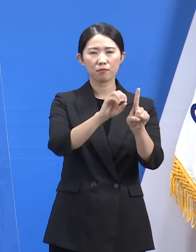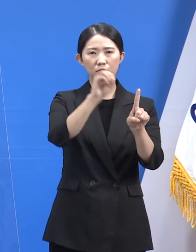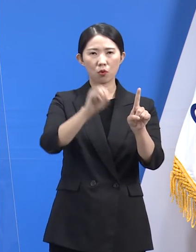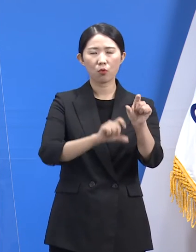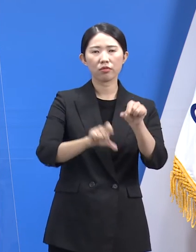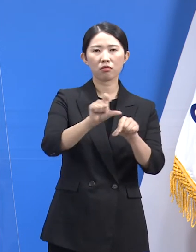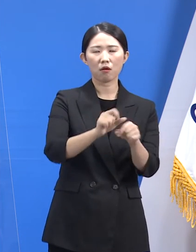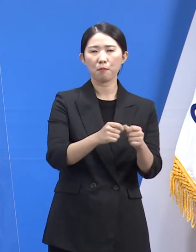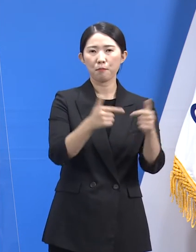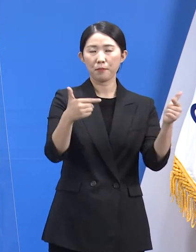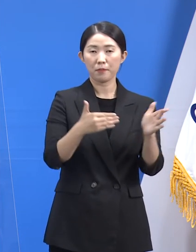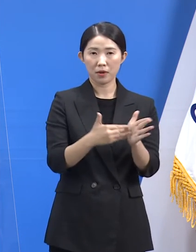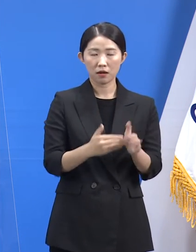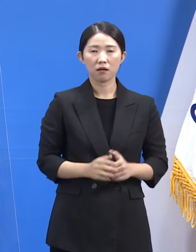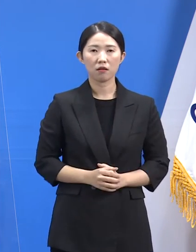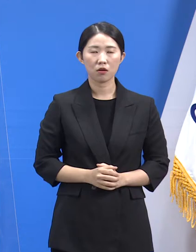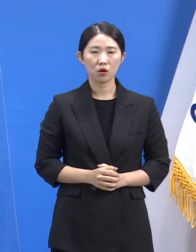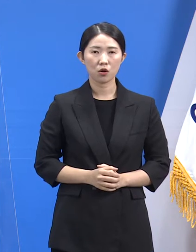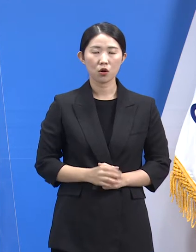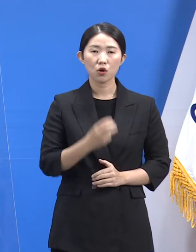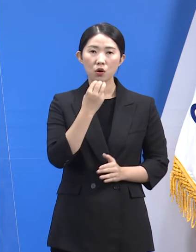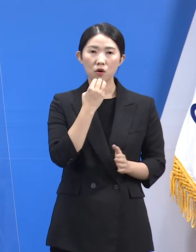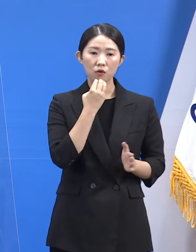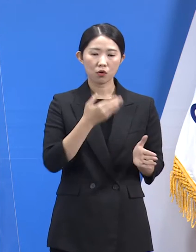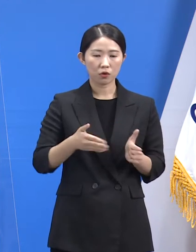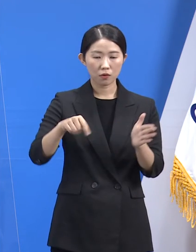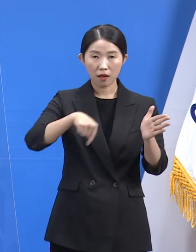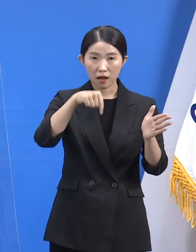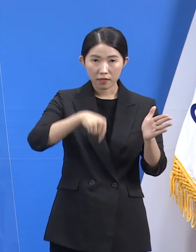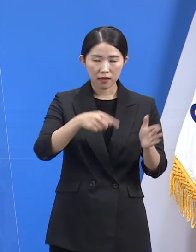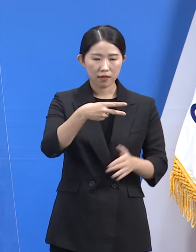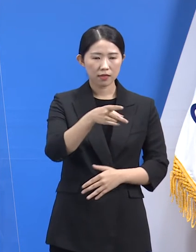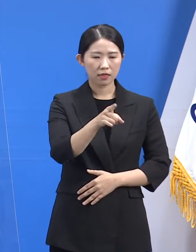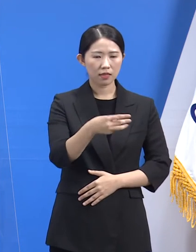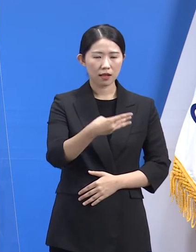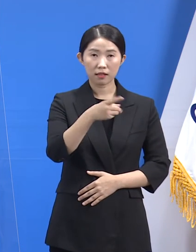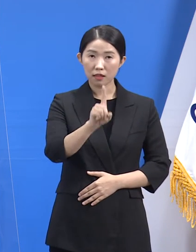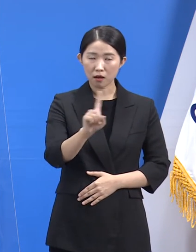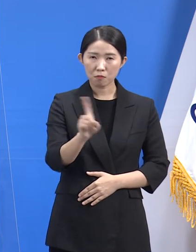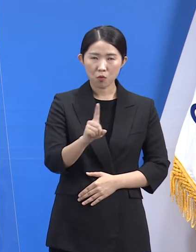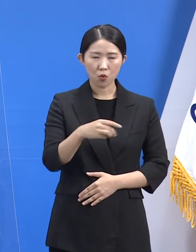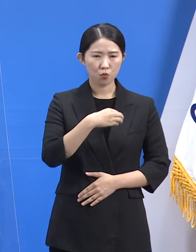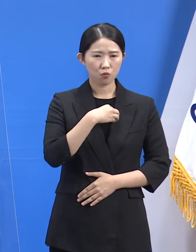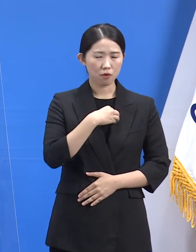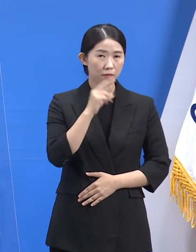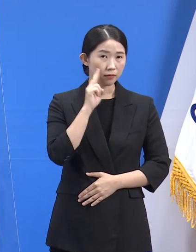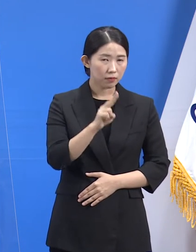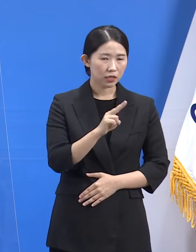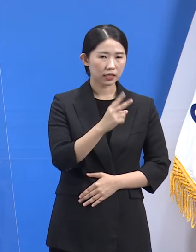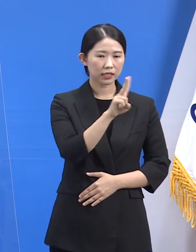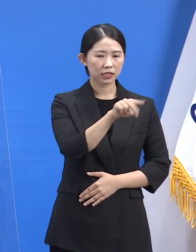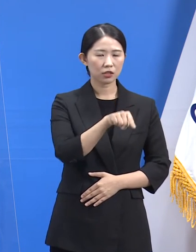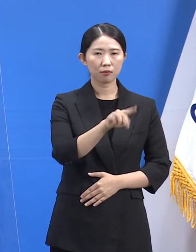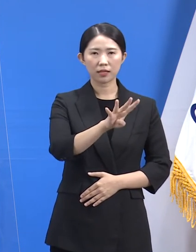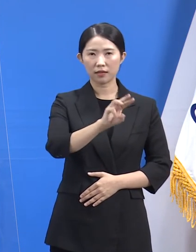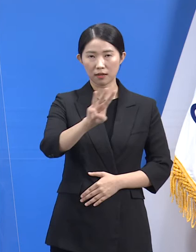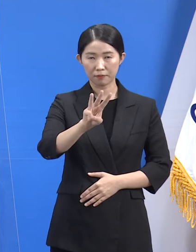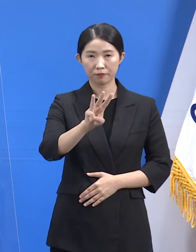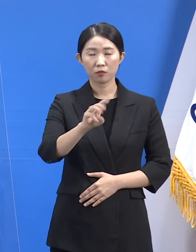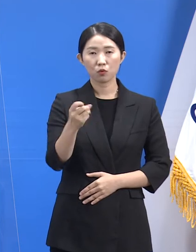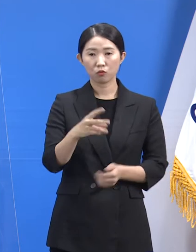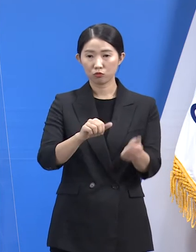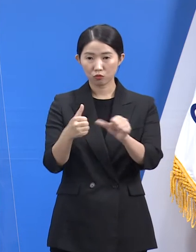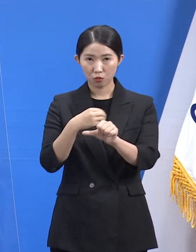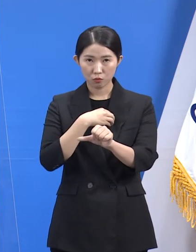국내 주요 변이 확인 사례 중 델타 변이의 위정적률은 2.43%이며 치명률은 0.33